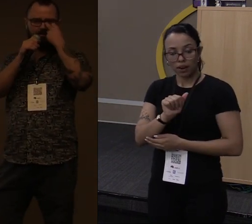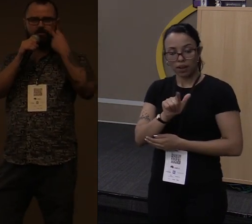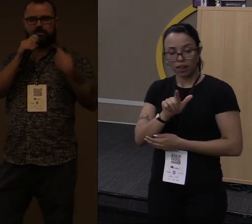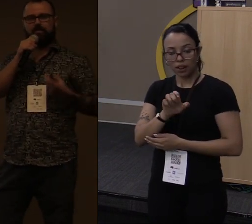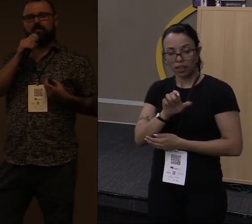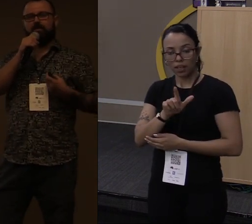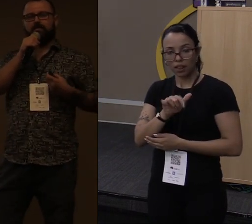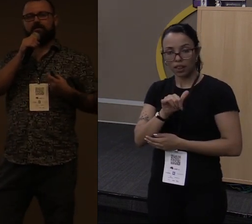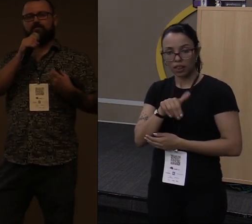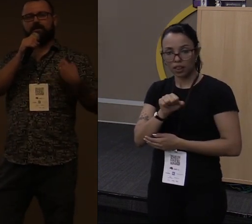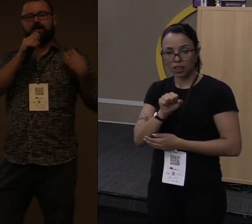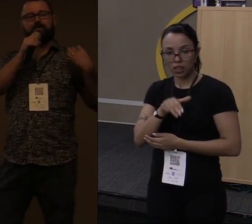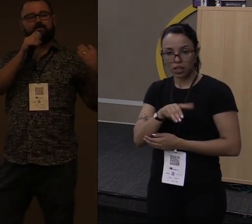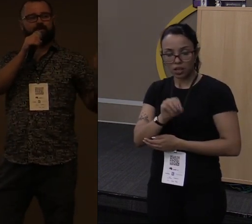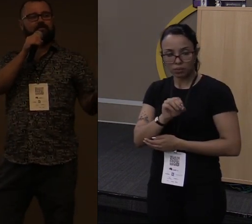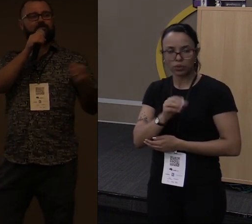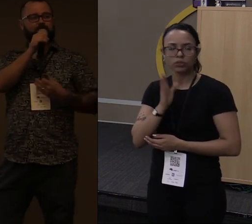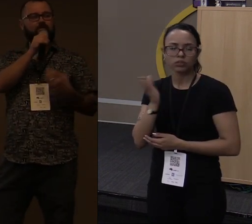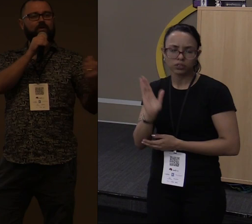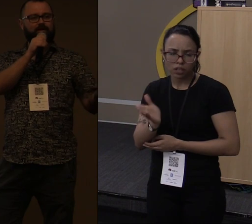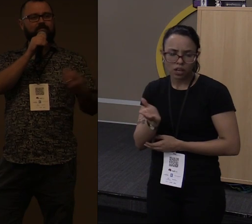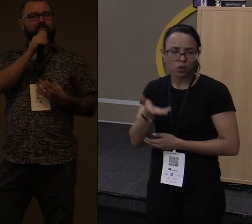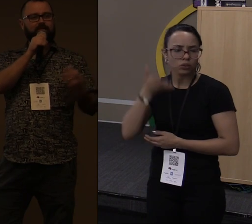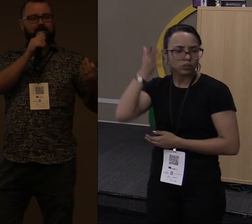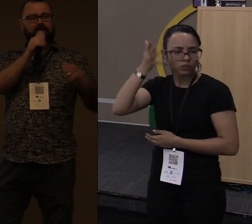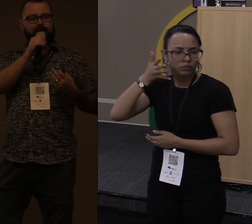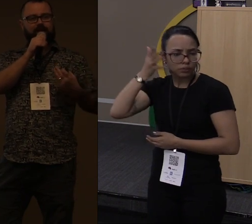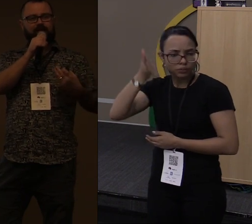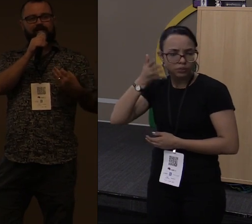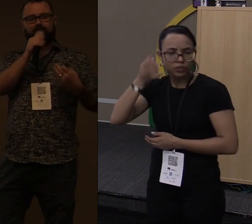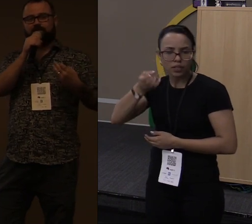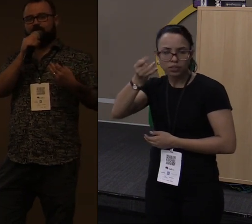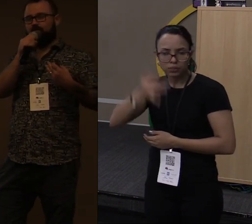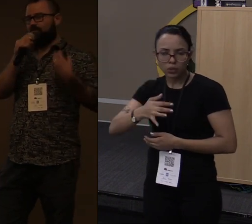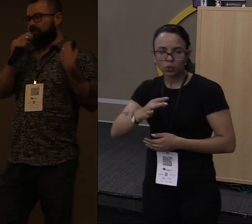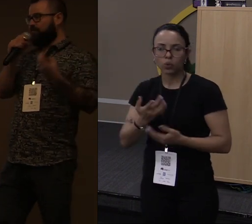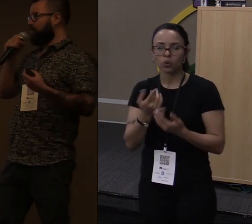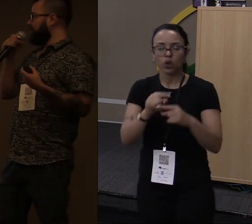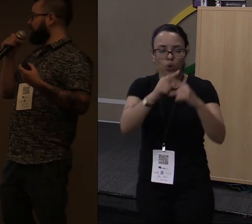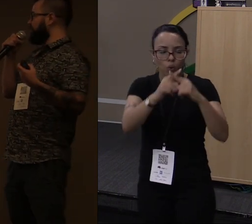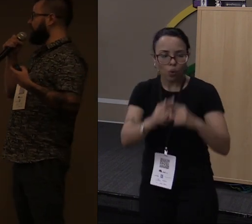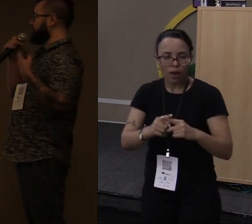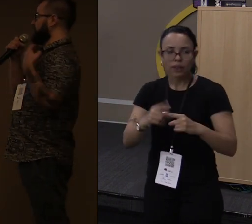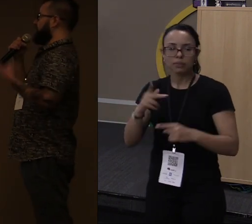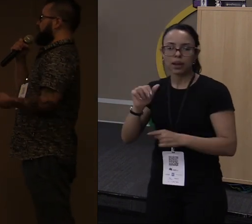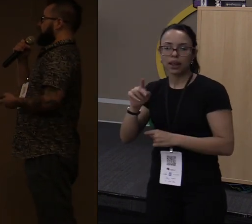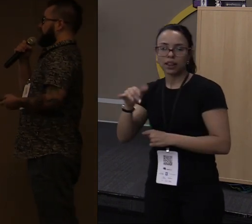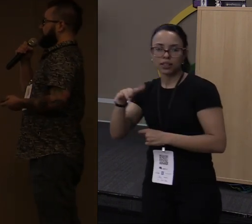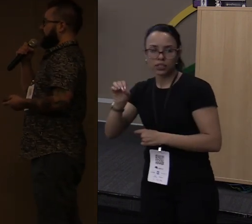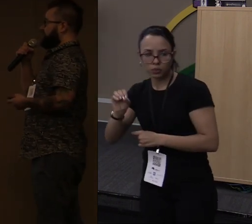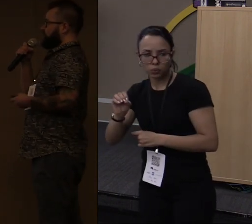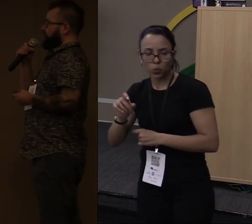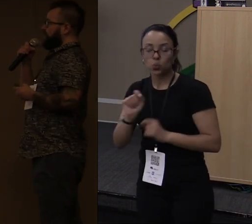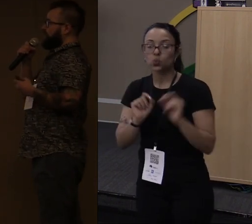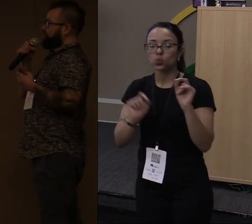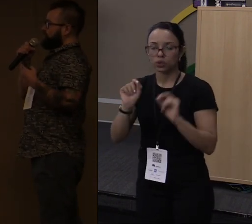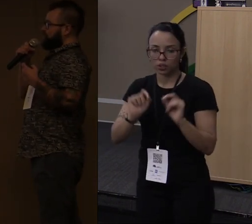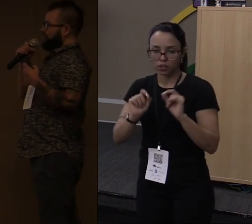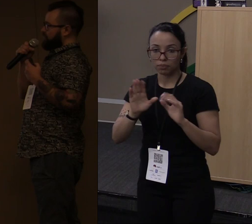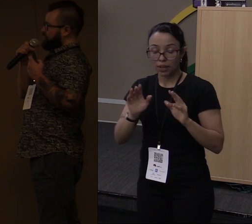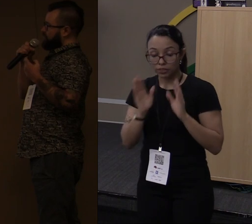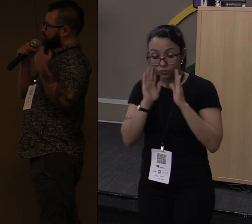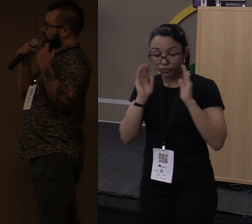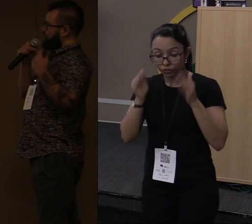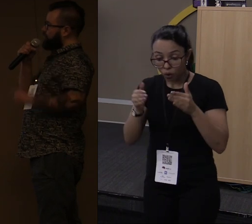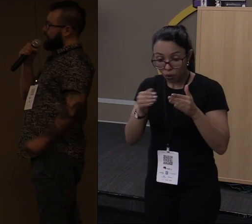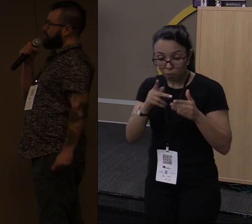uma palestra hoje, que explicaram a diferença de concorrência e paralelismo, então vou até pular essa parte. Mas falando de paralelismo